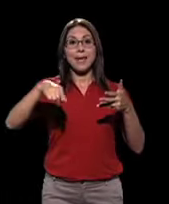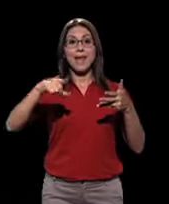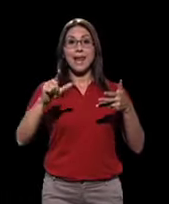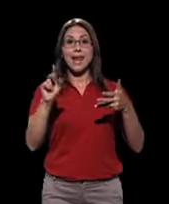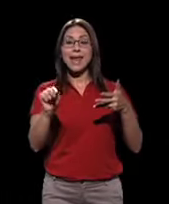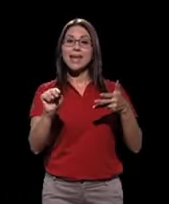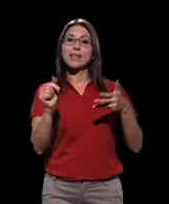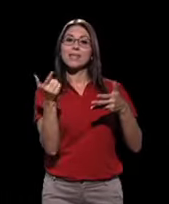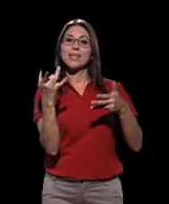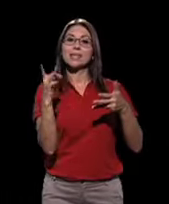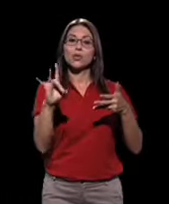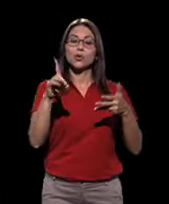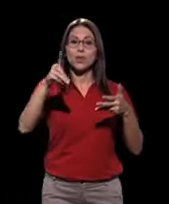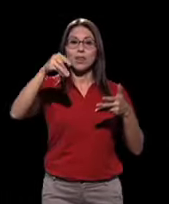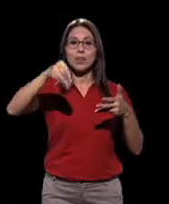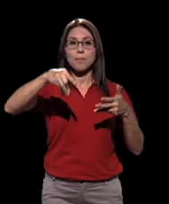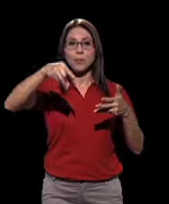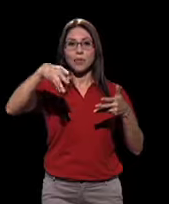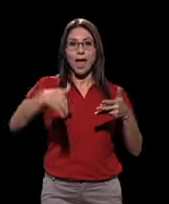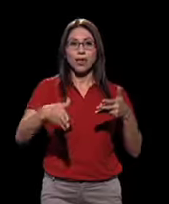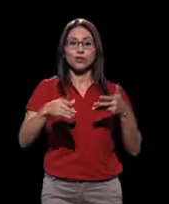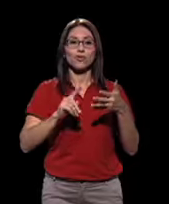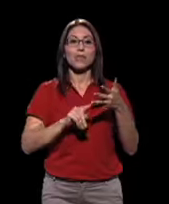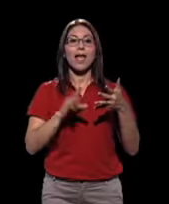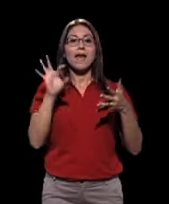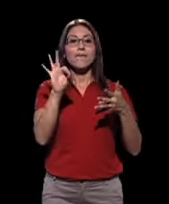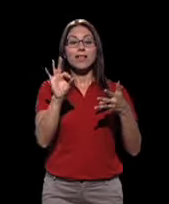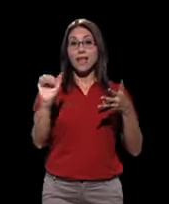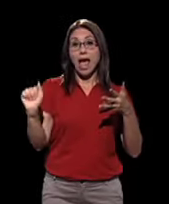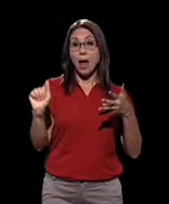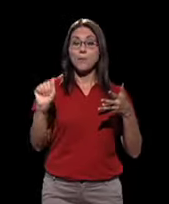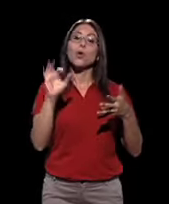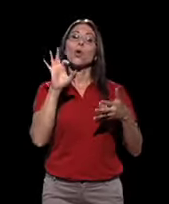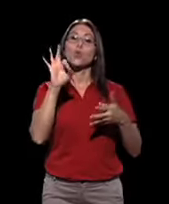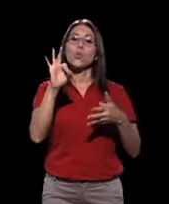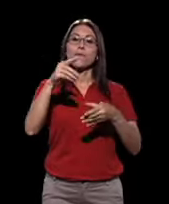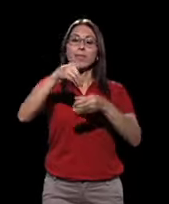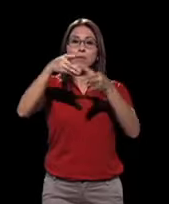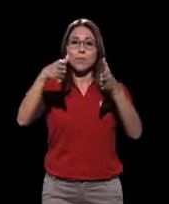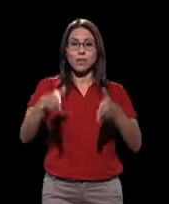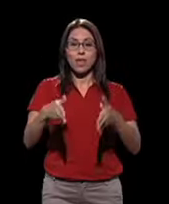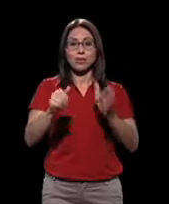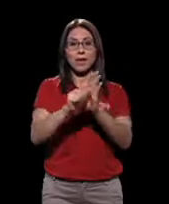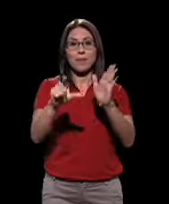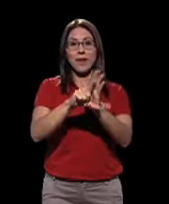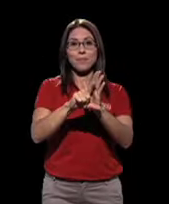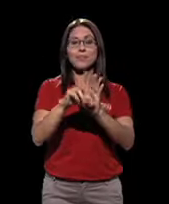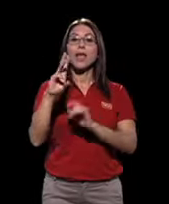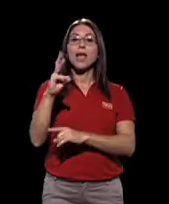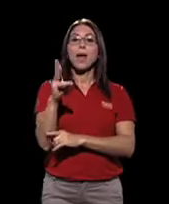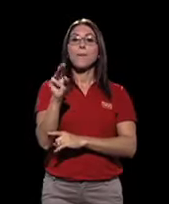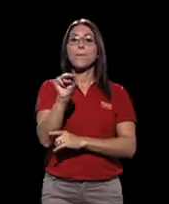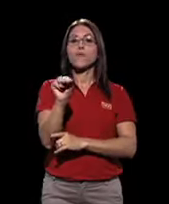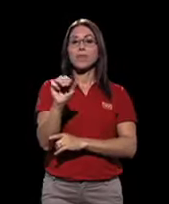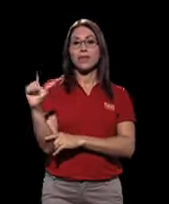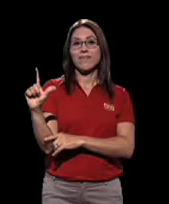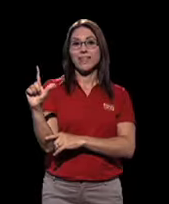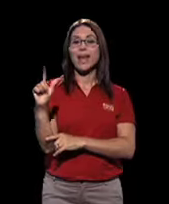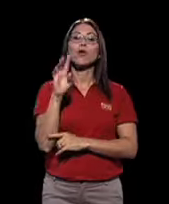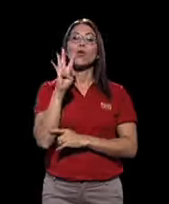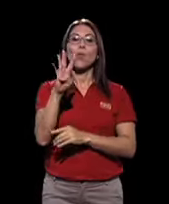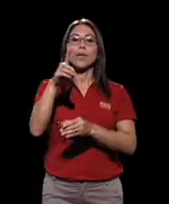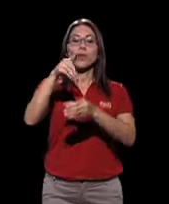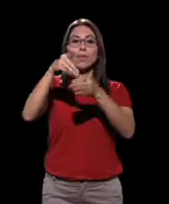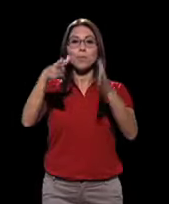PLN cuenta con 18 diputados. El Frente Amplio tiene a nueve miembros de su partido en la Asamblea y el Movimiento Libertario